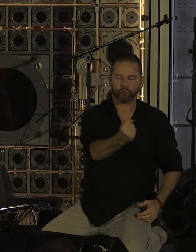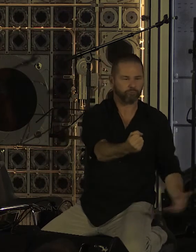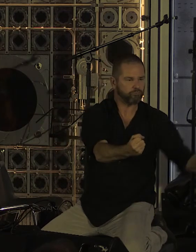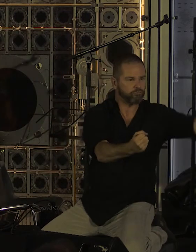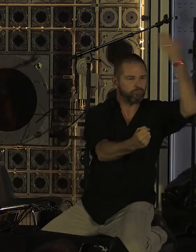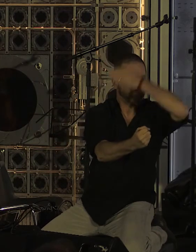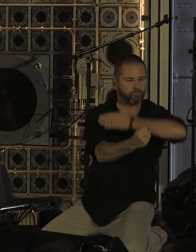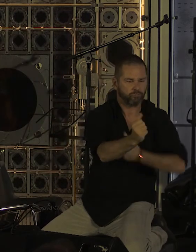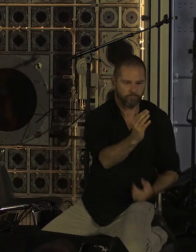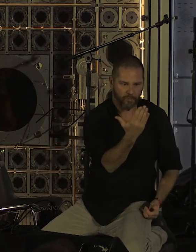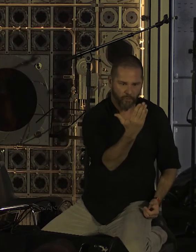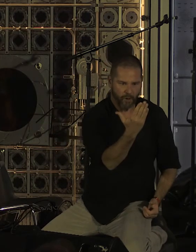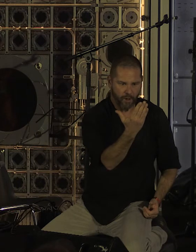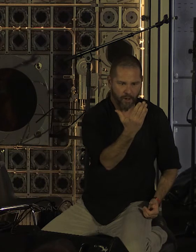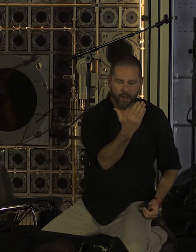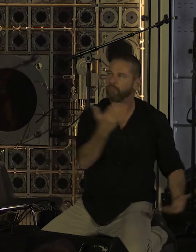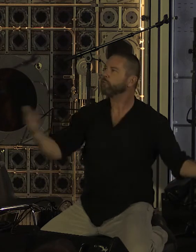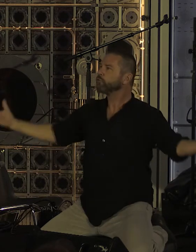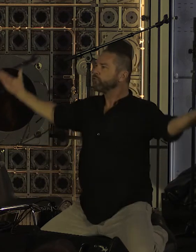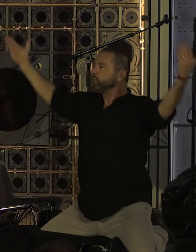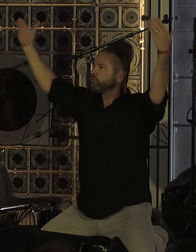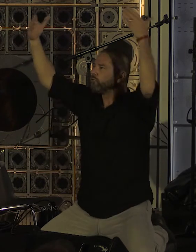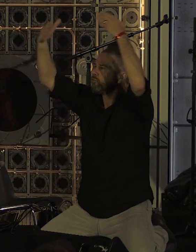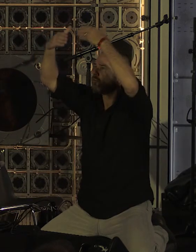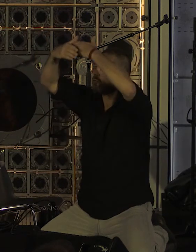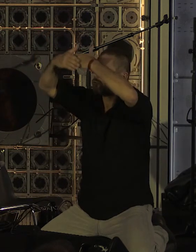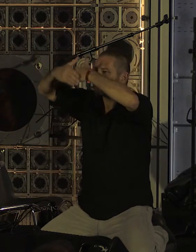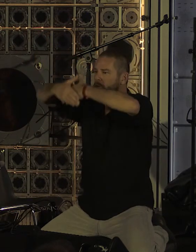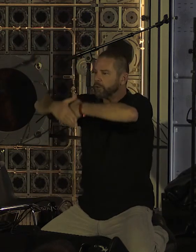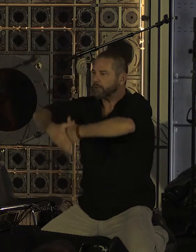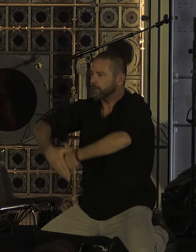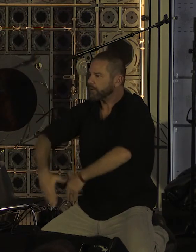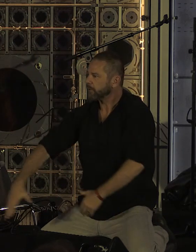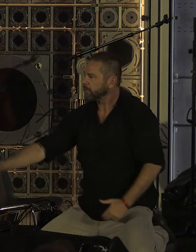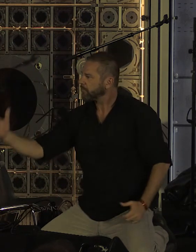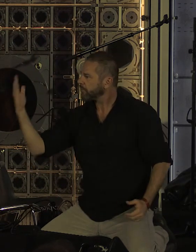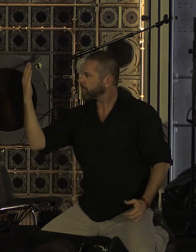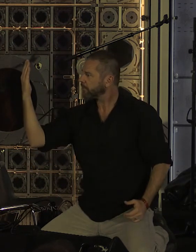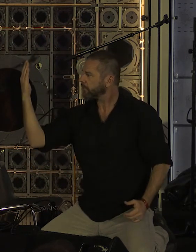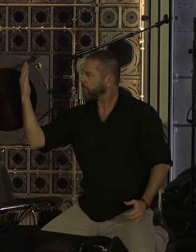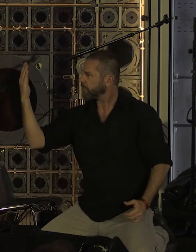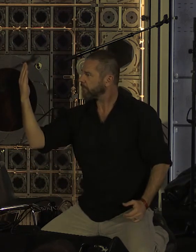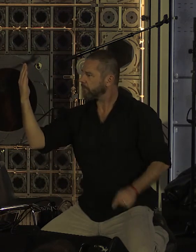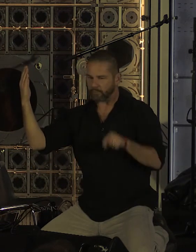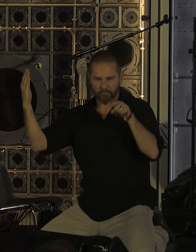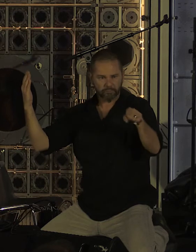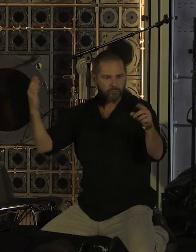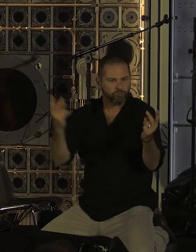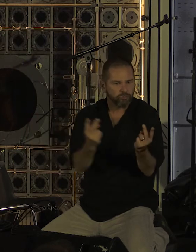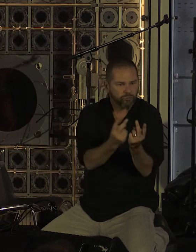La nuit est un miroir Dans un jardin de cette vie Que tu as appris Le mouvement intemporel Des